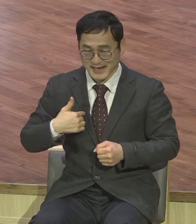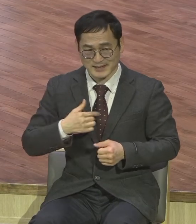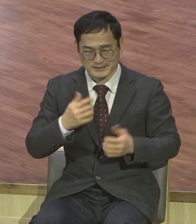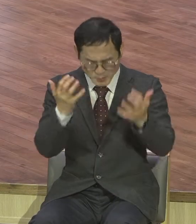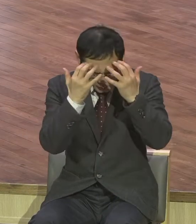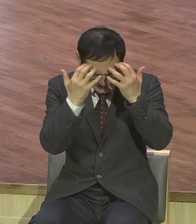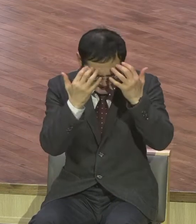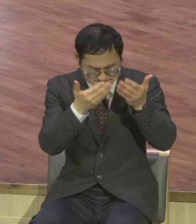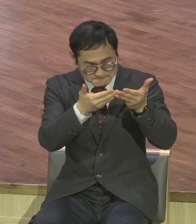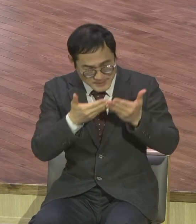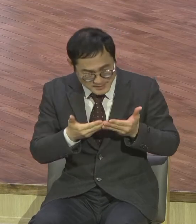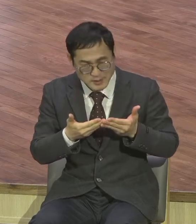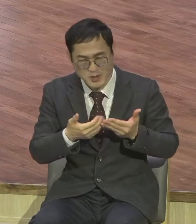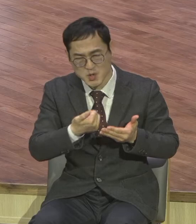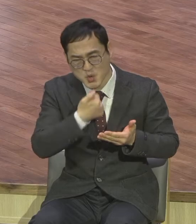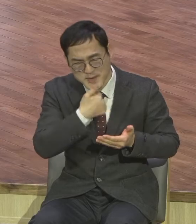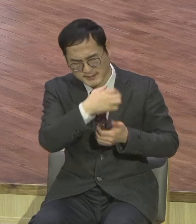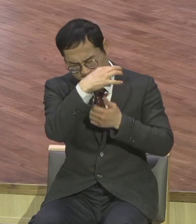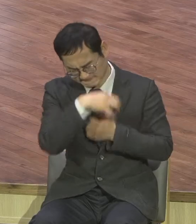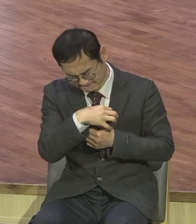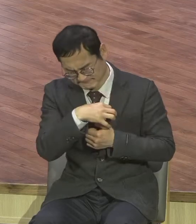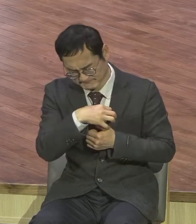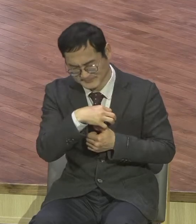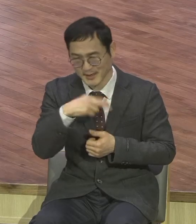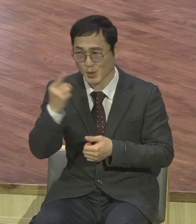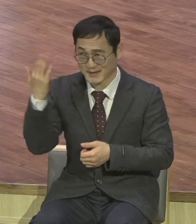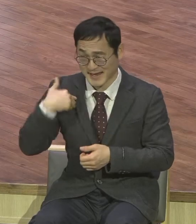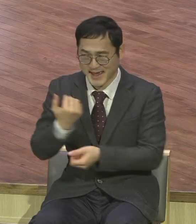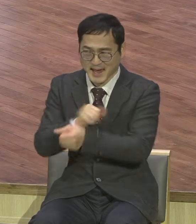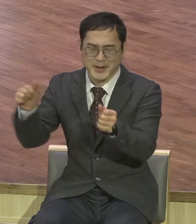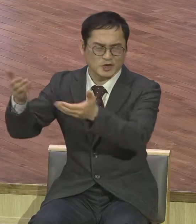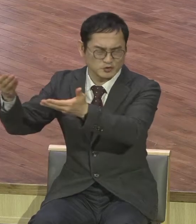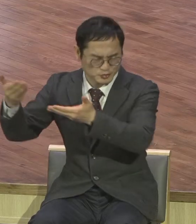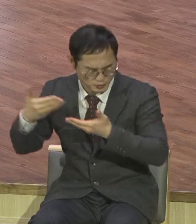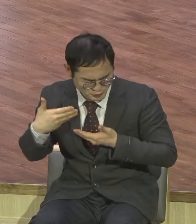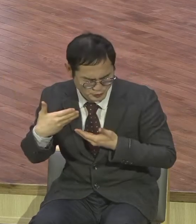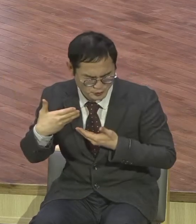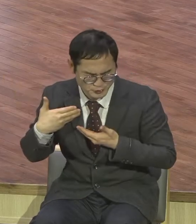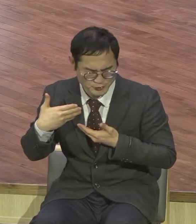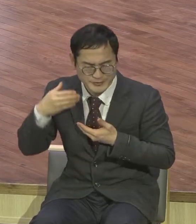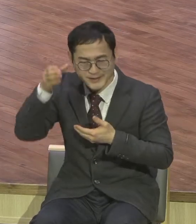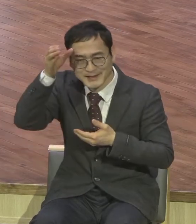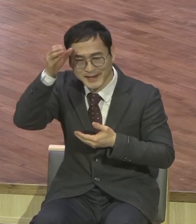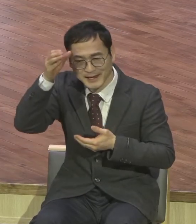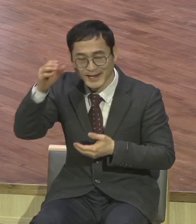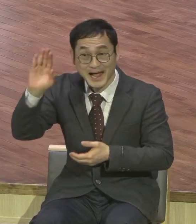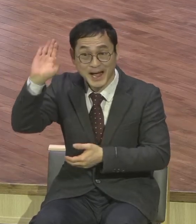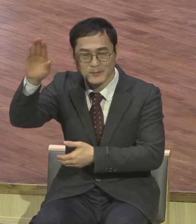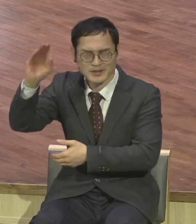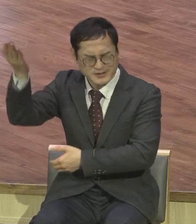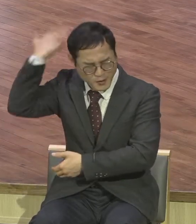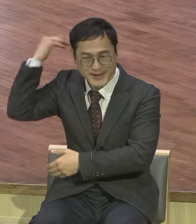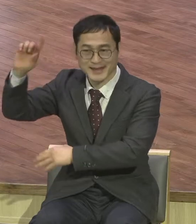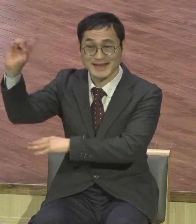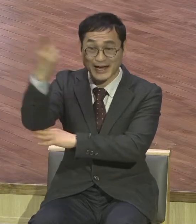패배시킬 것이고 그 옛날 우리가 누렸던 따위드왕의 따위드왕국 이것이 다시금 그렇게